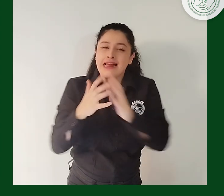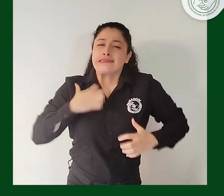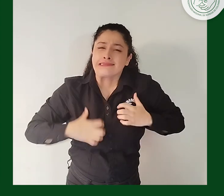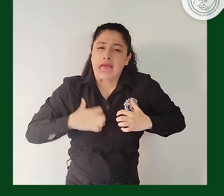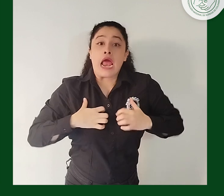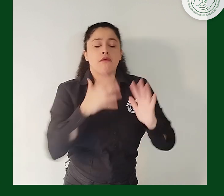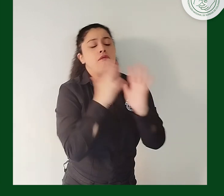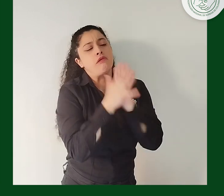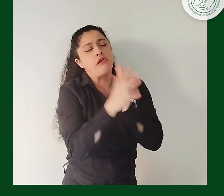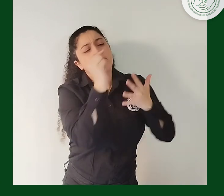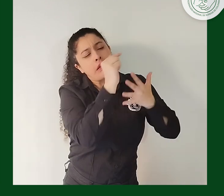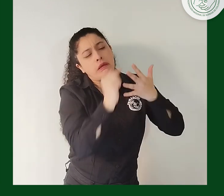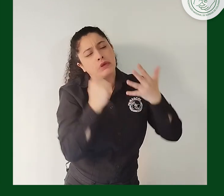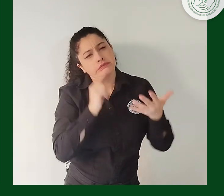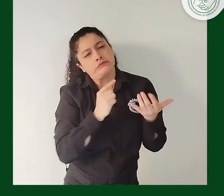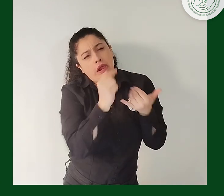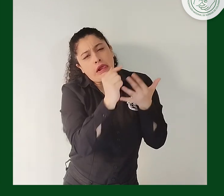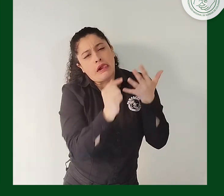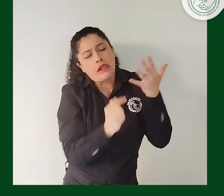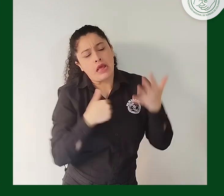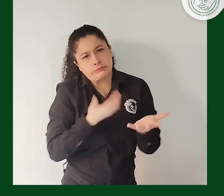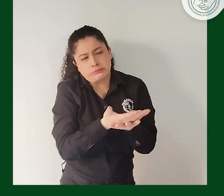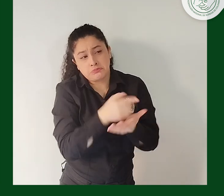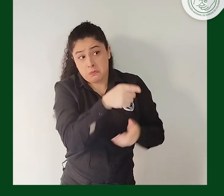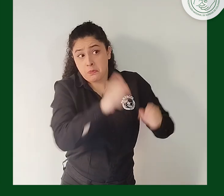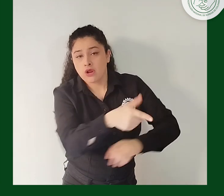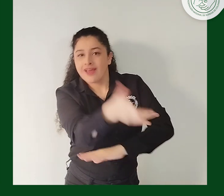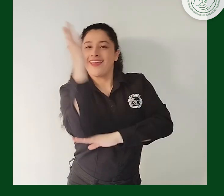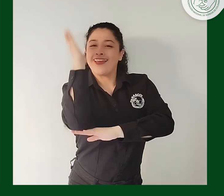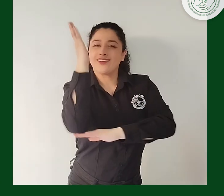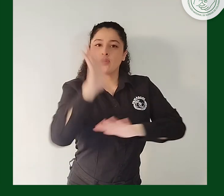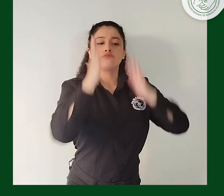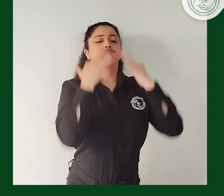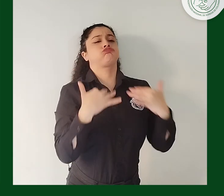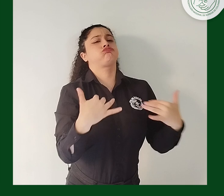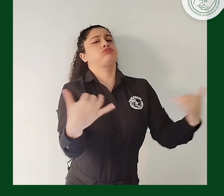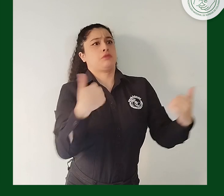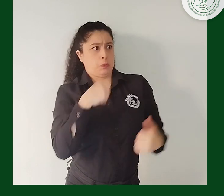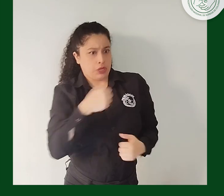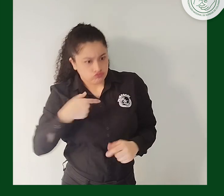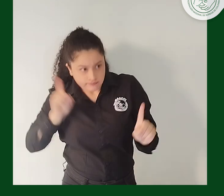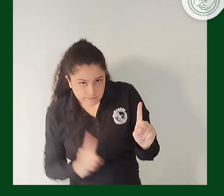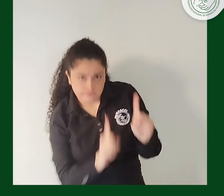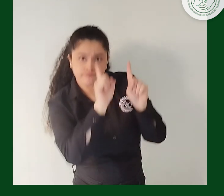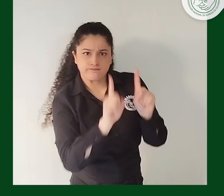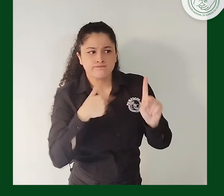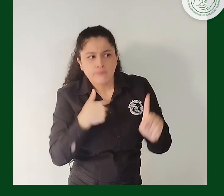solicitamos un espacio en la ponencia en plenaria, espacio del cual tenemos como objetivo hacer las